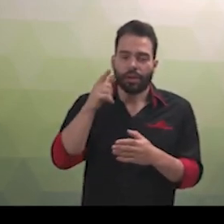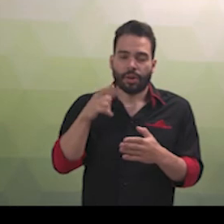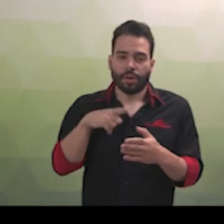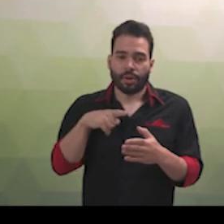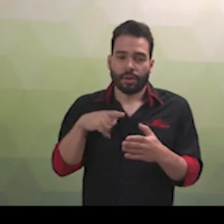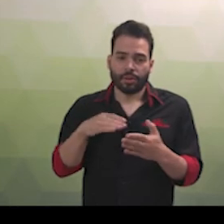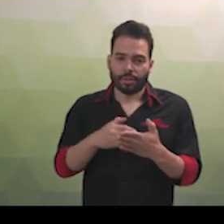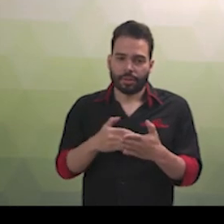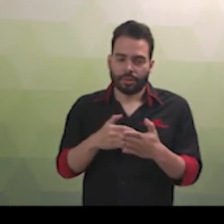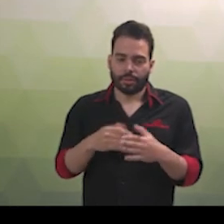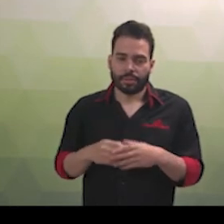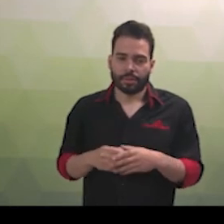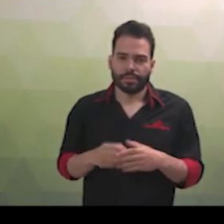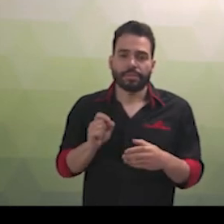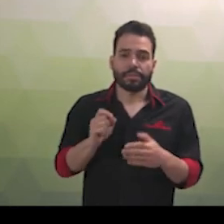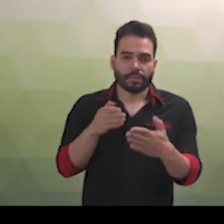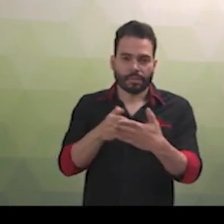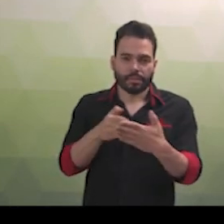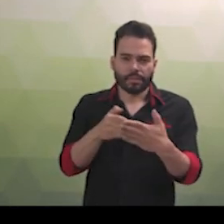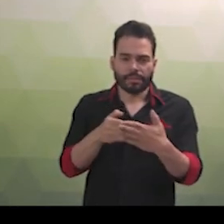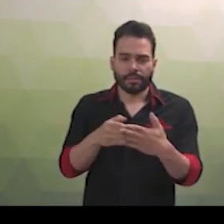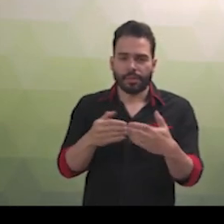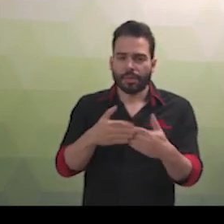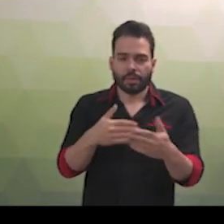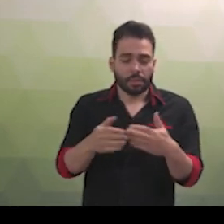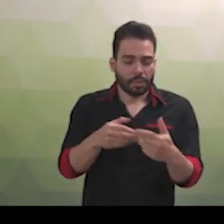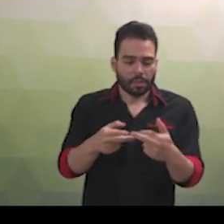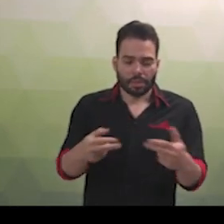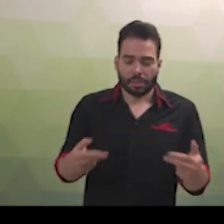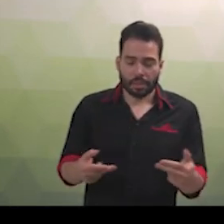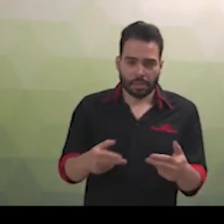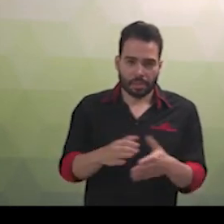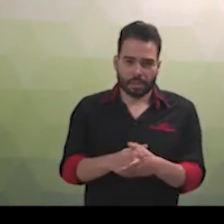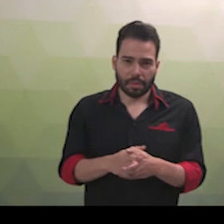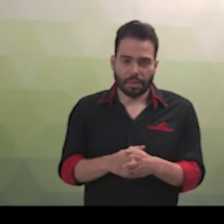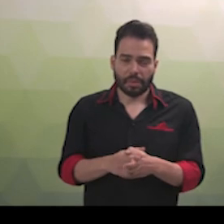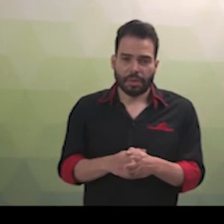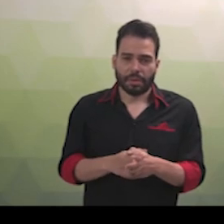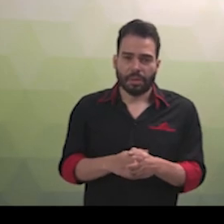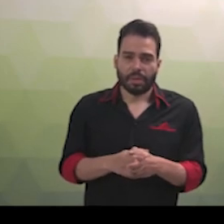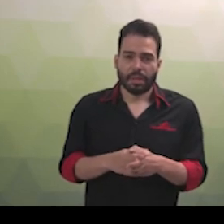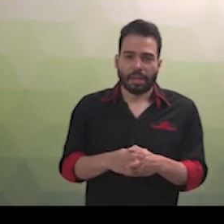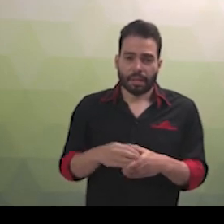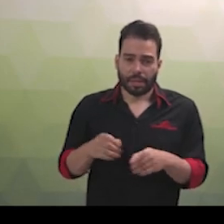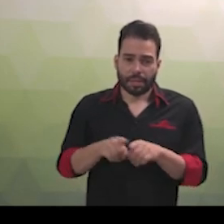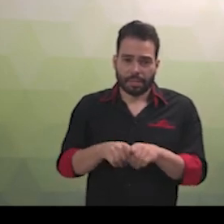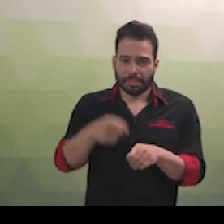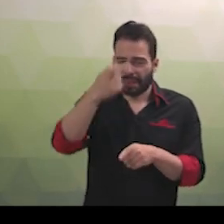Barreiras. Qualquer entrave, obstáculo, atitude ou comportamento que limite ou